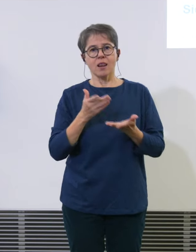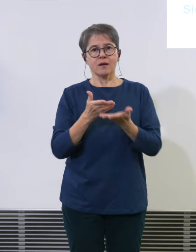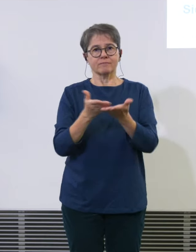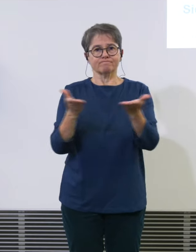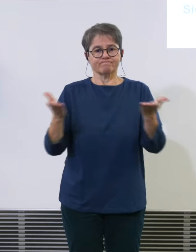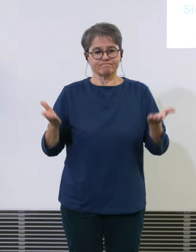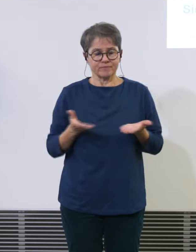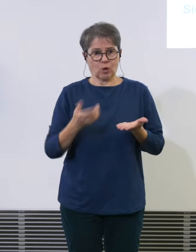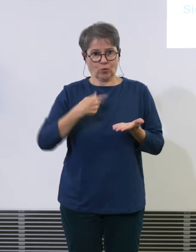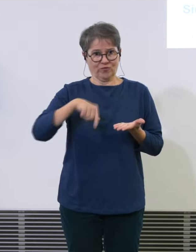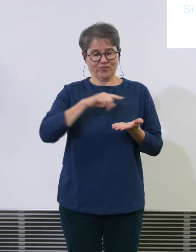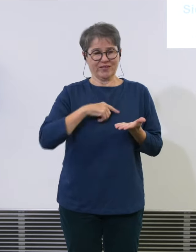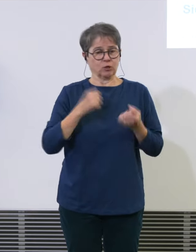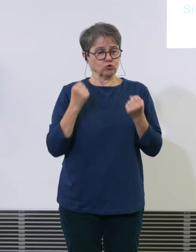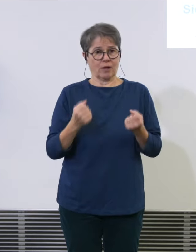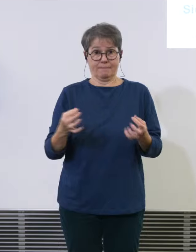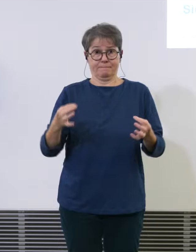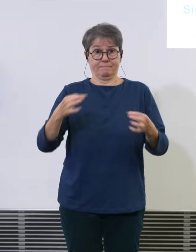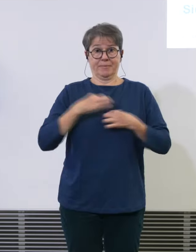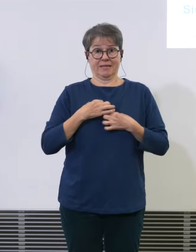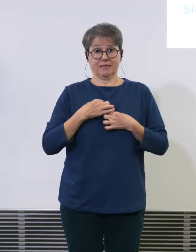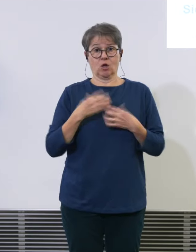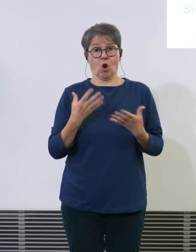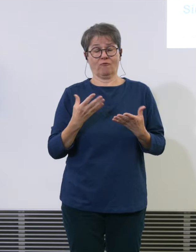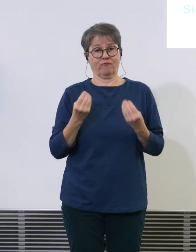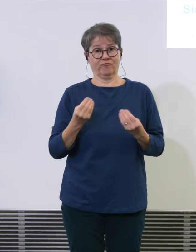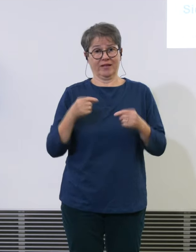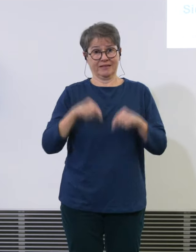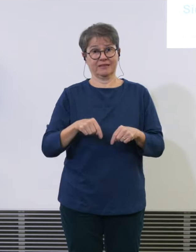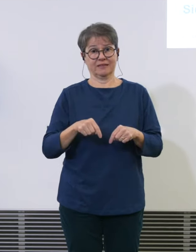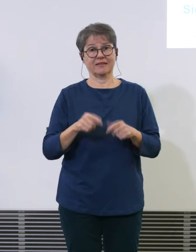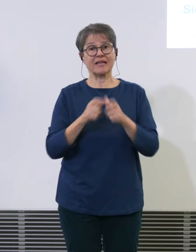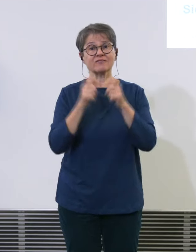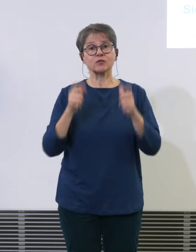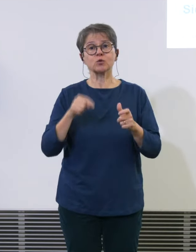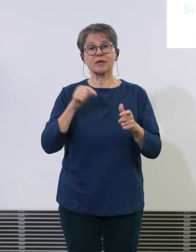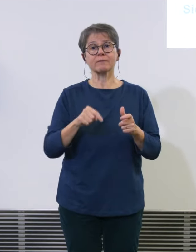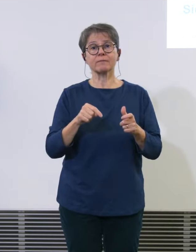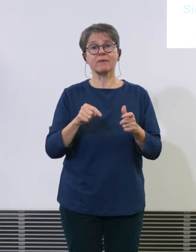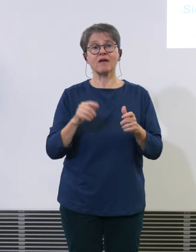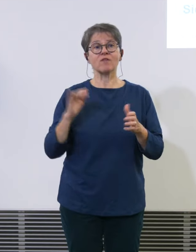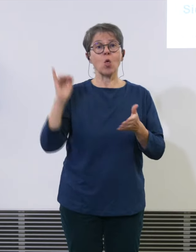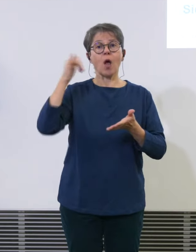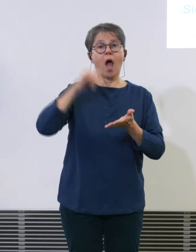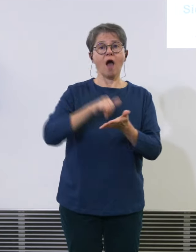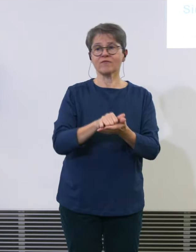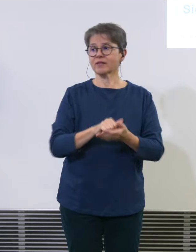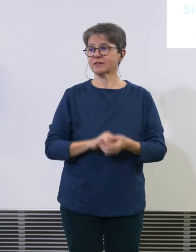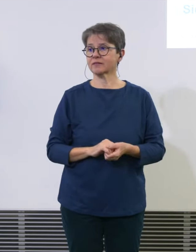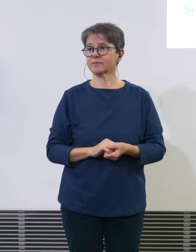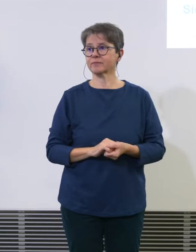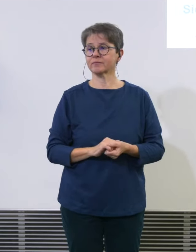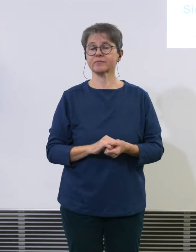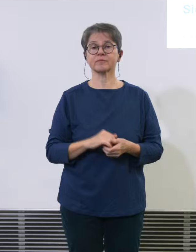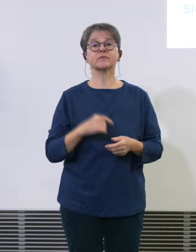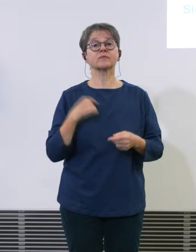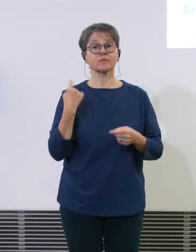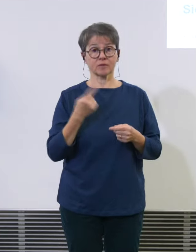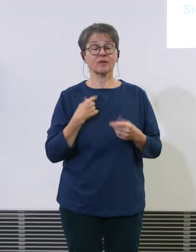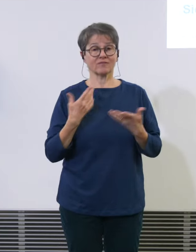von was für eine Infrastruktur am Flughafen tatsächlich herrscht wir betreiben wie gesagt ein Drehkreuz das heisst wir